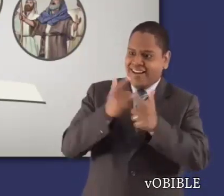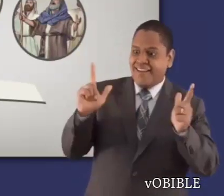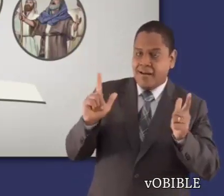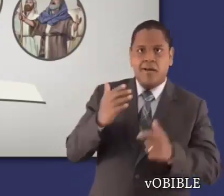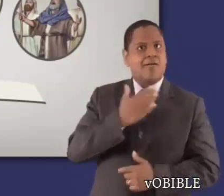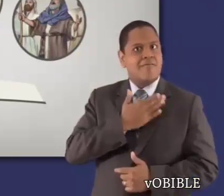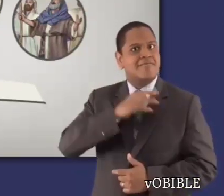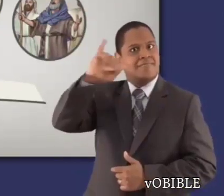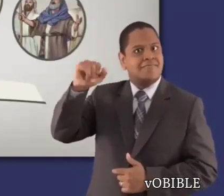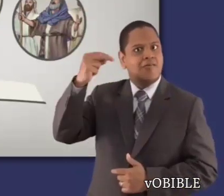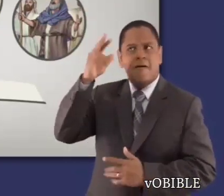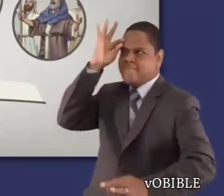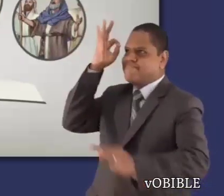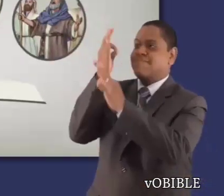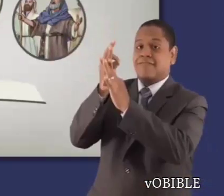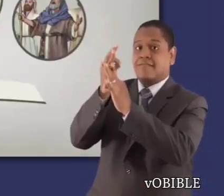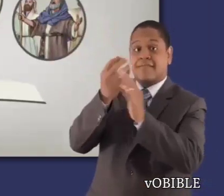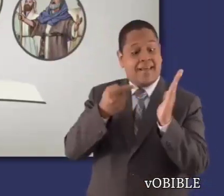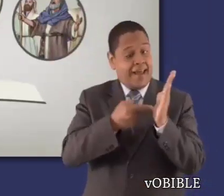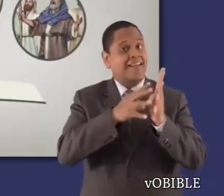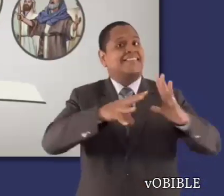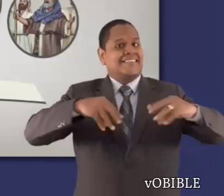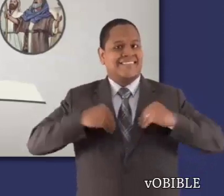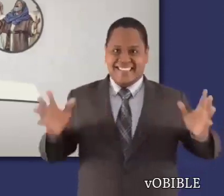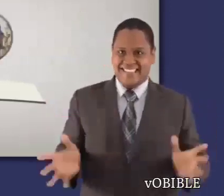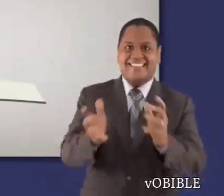liberación que traerá el reino de Dios.